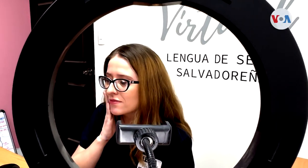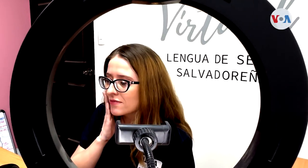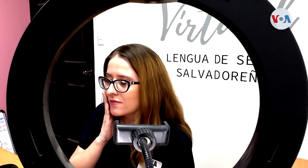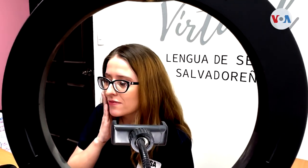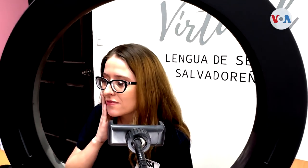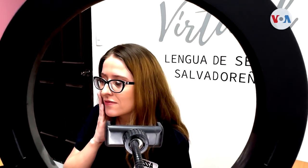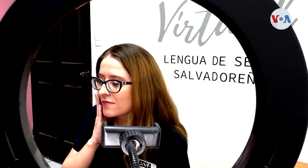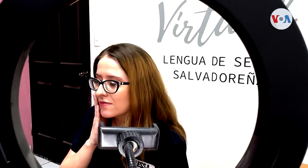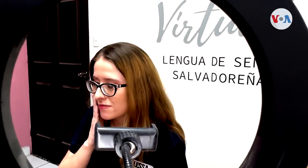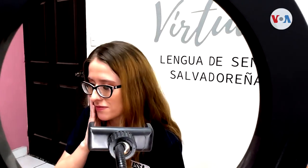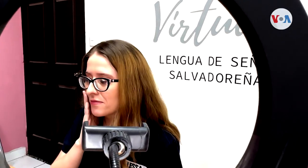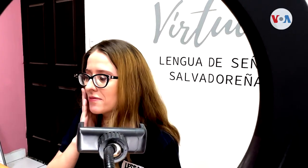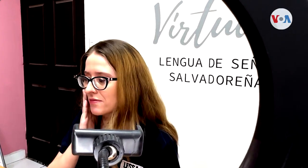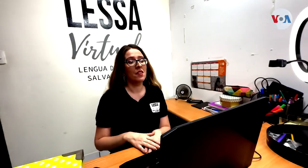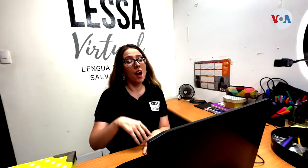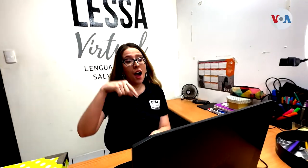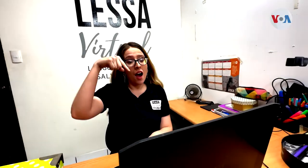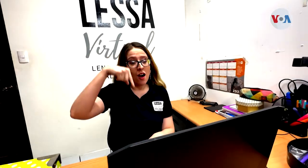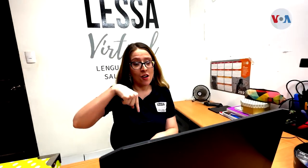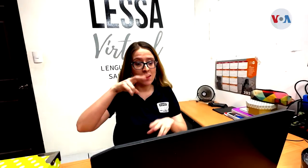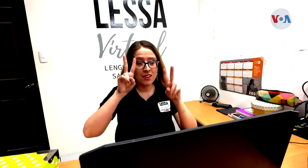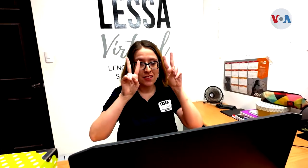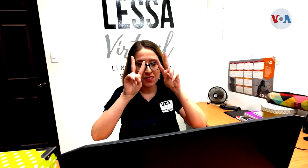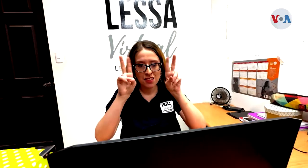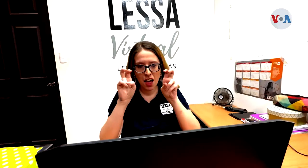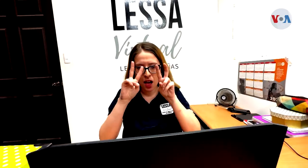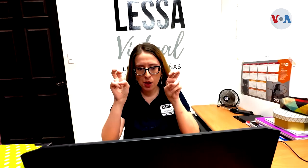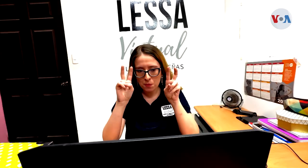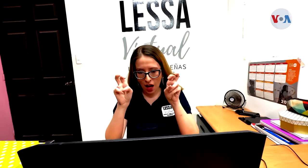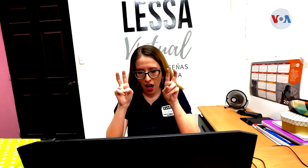sea cada vez más inclusivo. Claudia Sardaña, Voz de América, El Salvador.